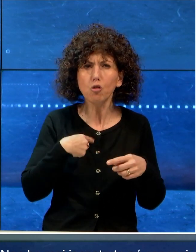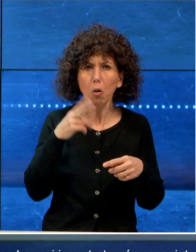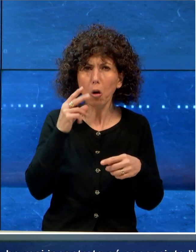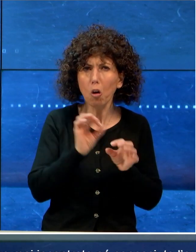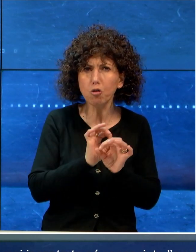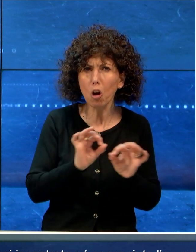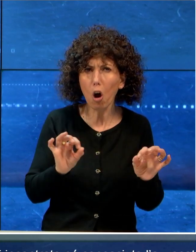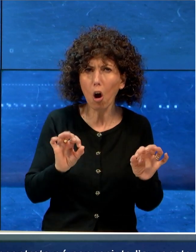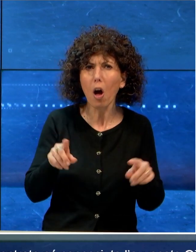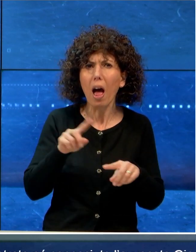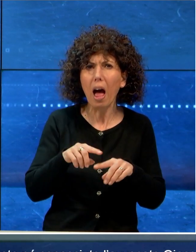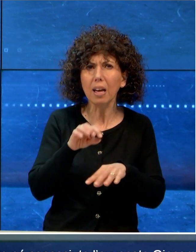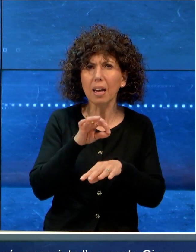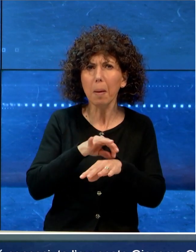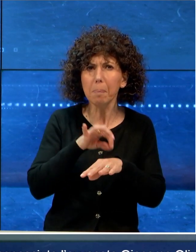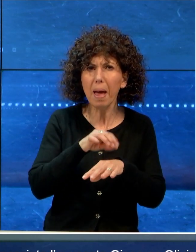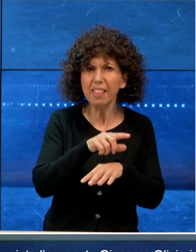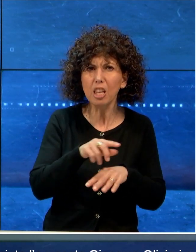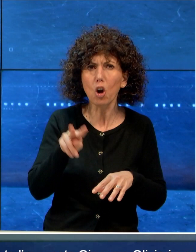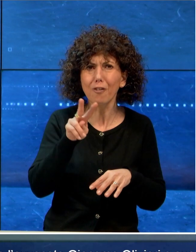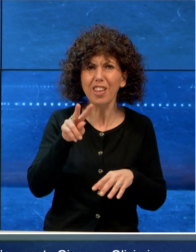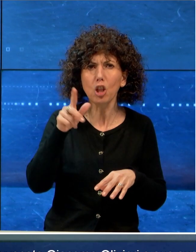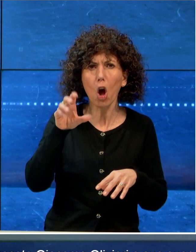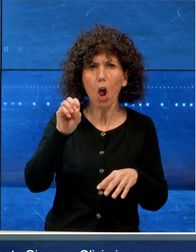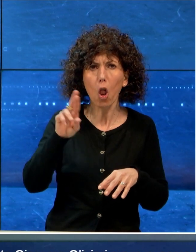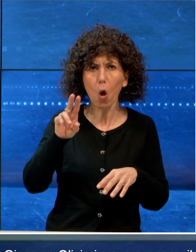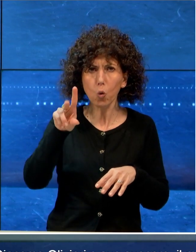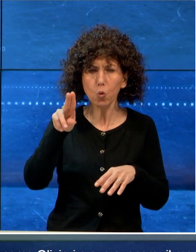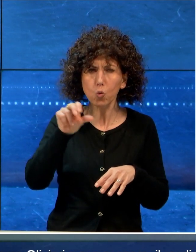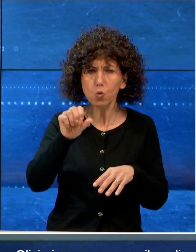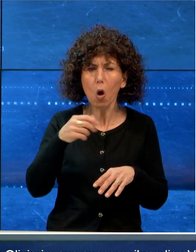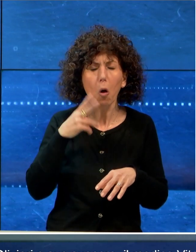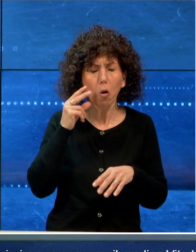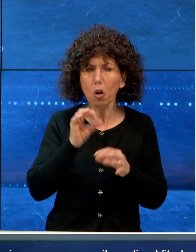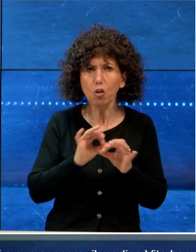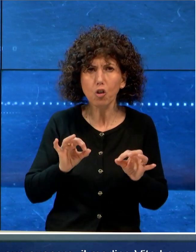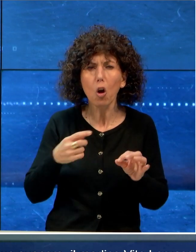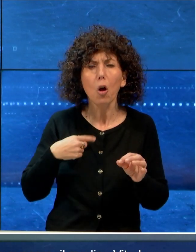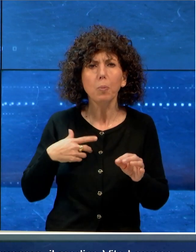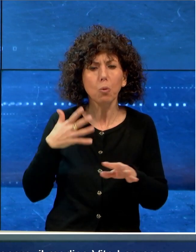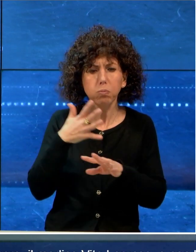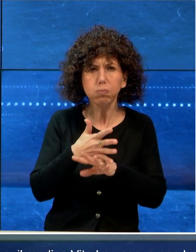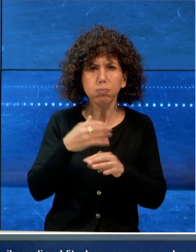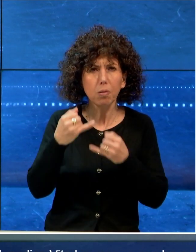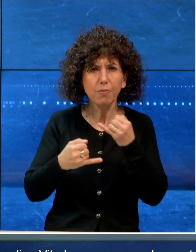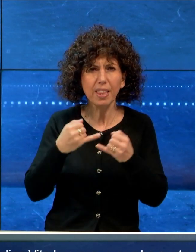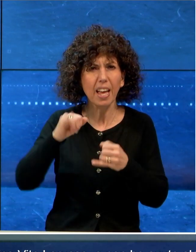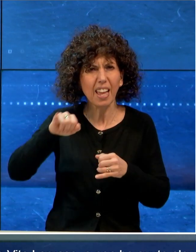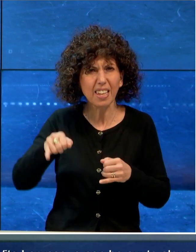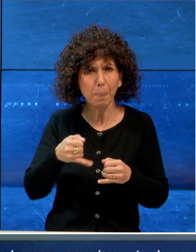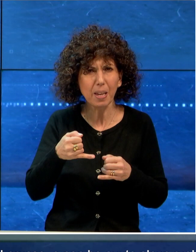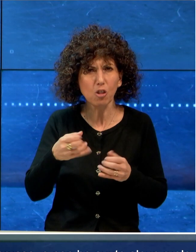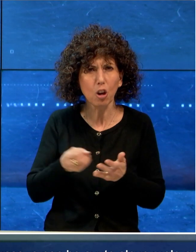medico Vito Lorusso e non ho avuto alcun ruolo nella faida di Iapigia nel